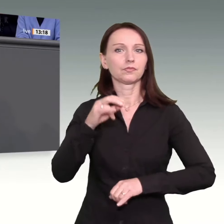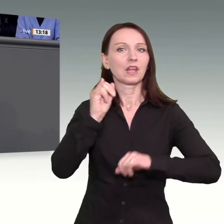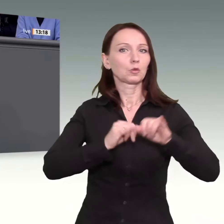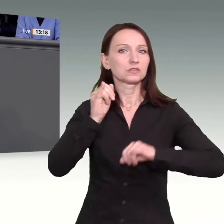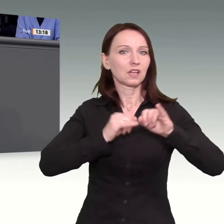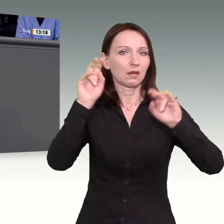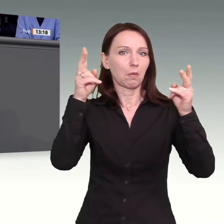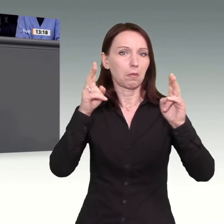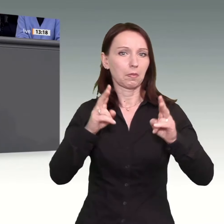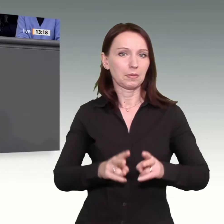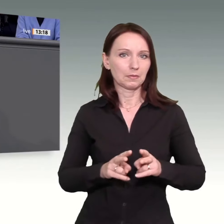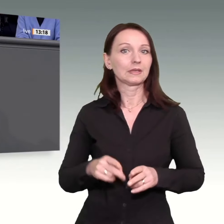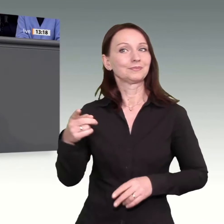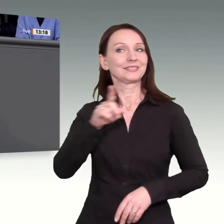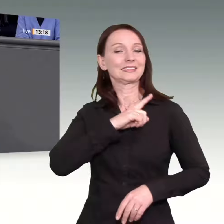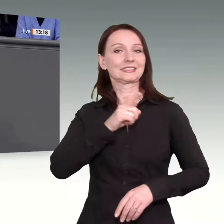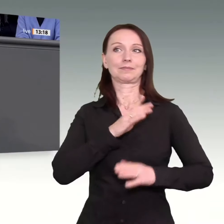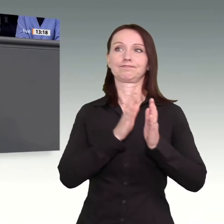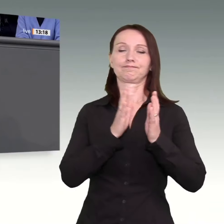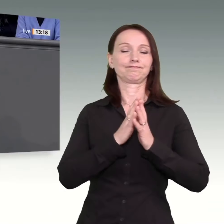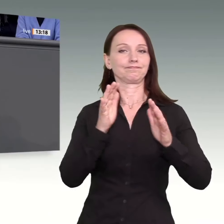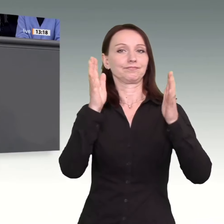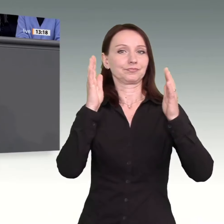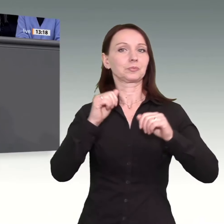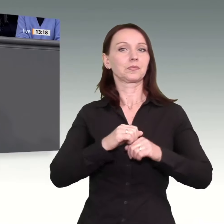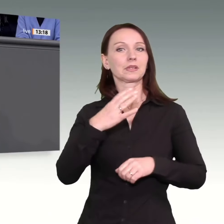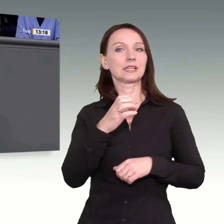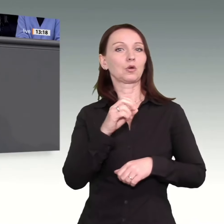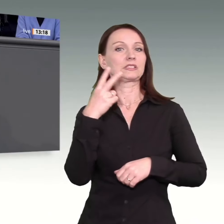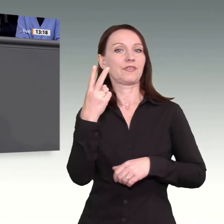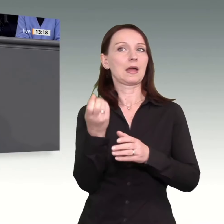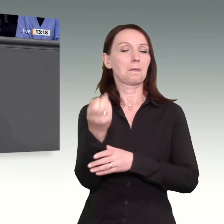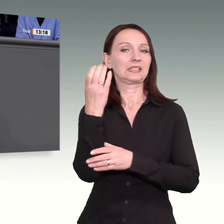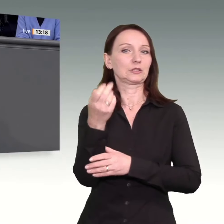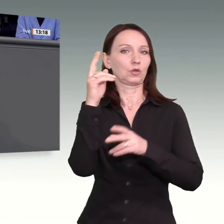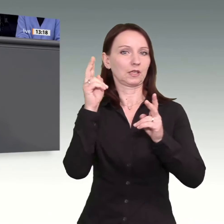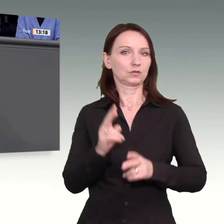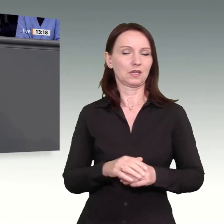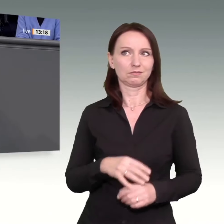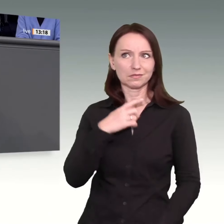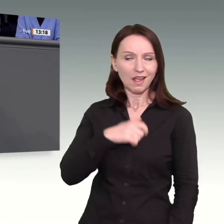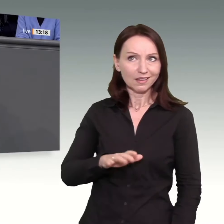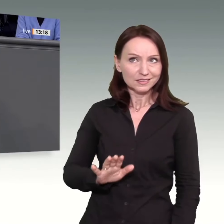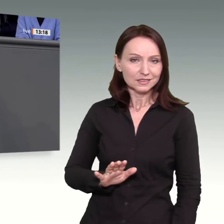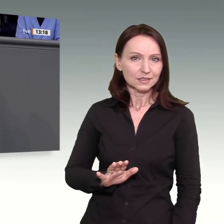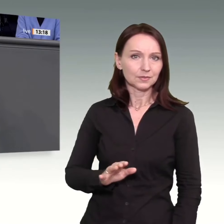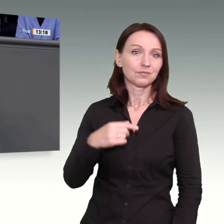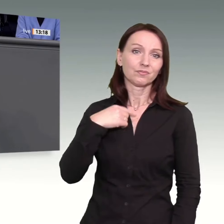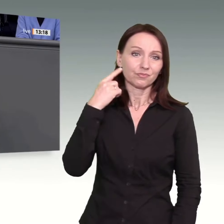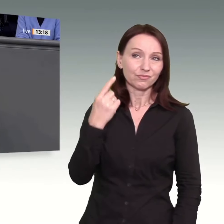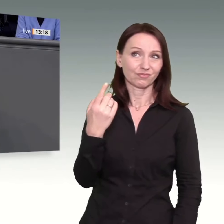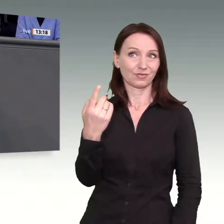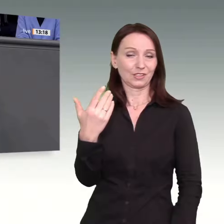feiern sich für die Reduzierung der CO2-Emissionen. Ernsthaft? Ich meine, Ihre